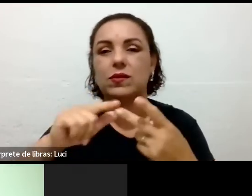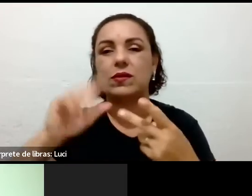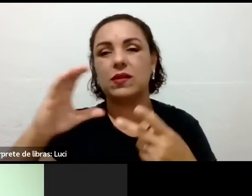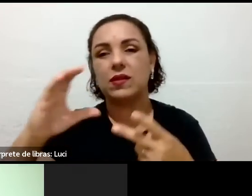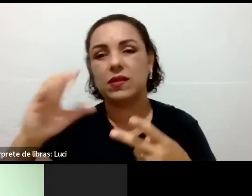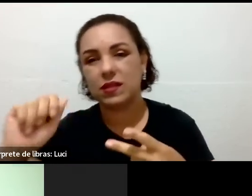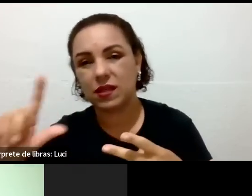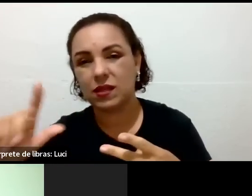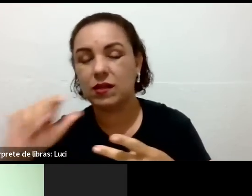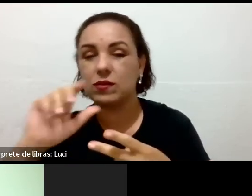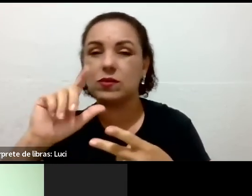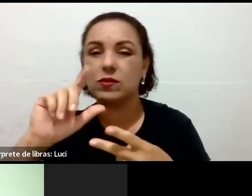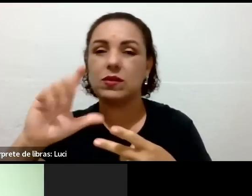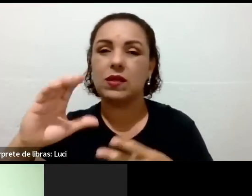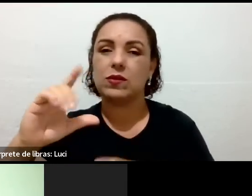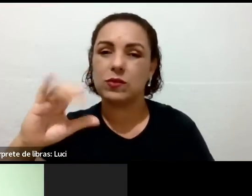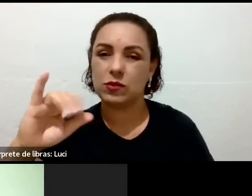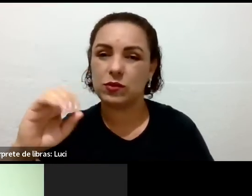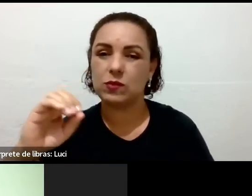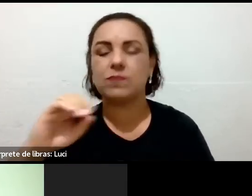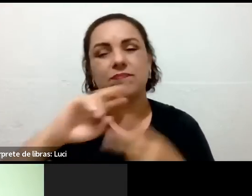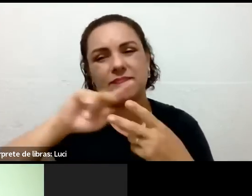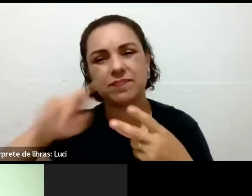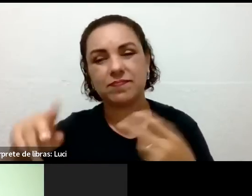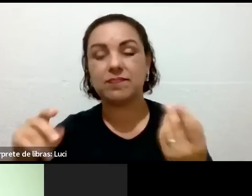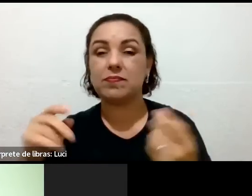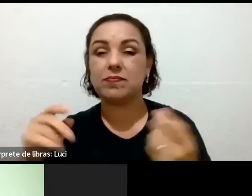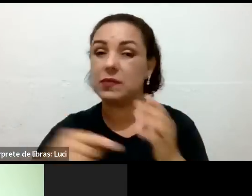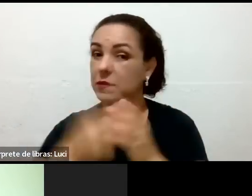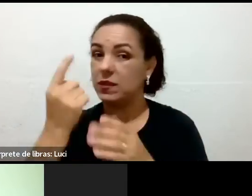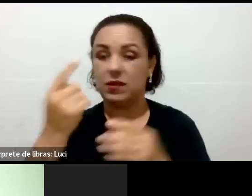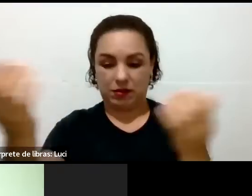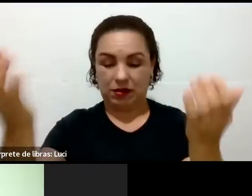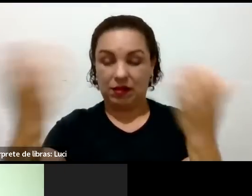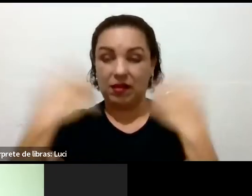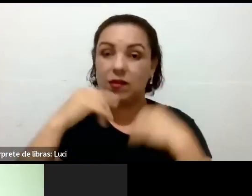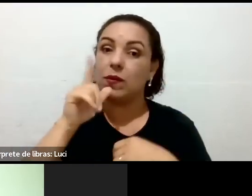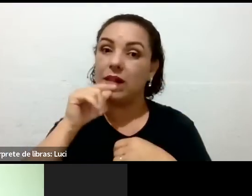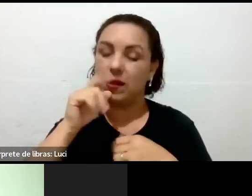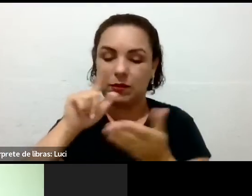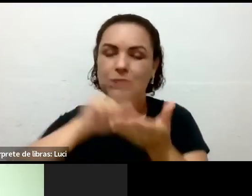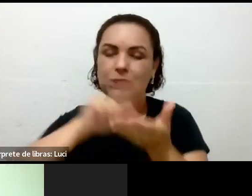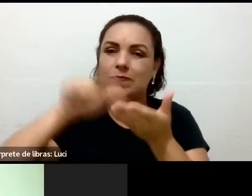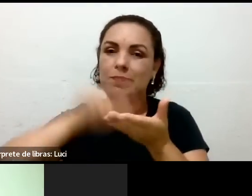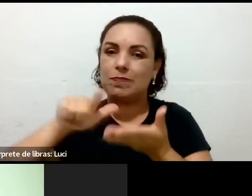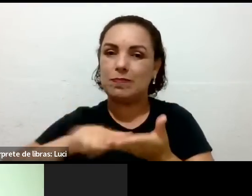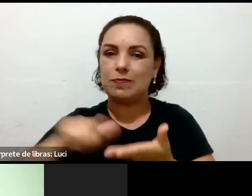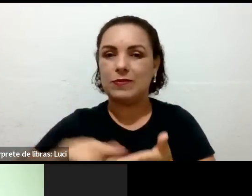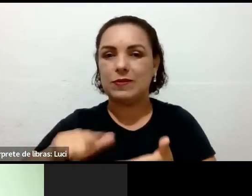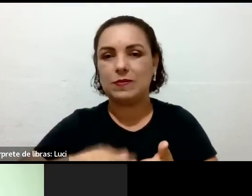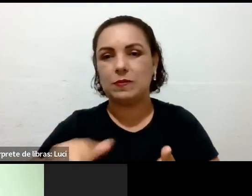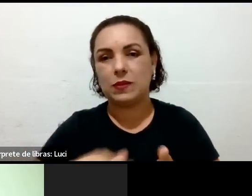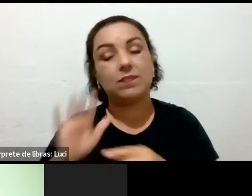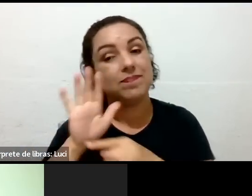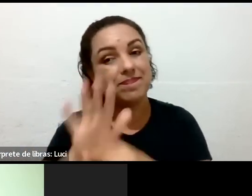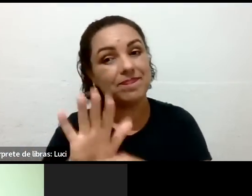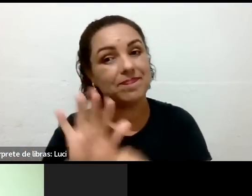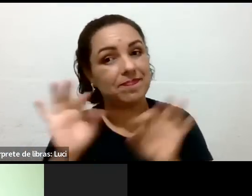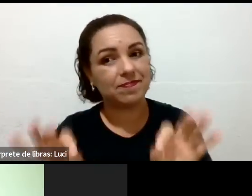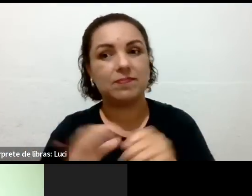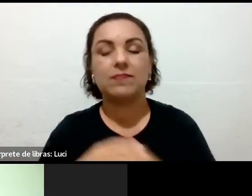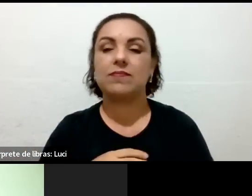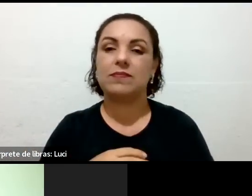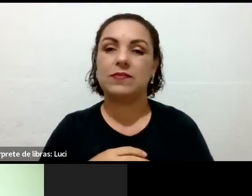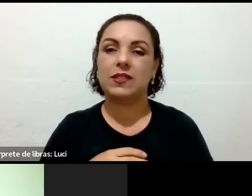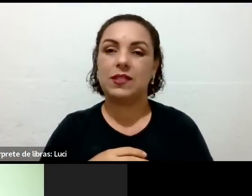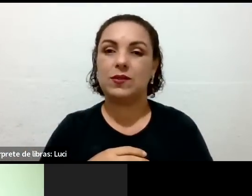parte do seu corpo. Depois vai limpar, desintoxicar. E algo que você faz de forma pontual durante o dia, você vai fazer toda hora,